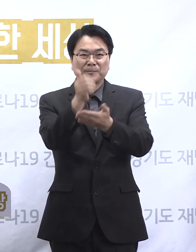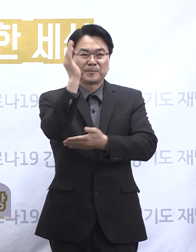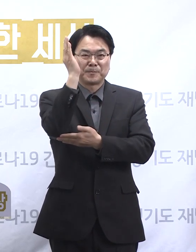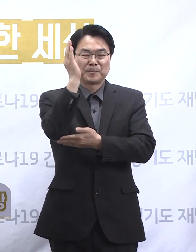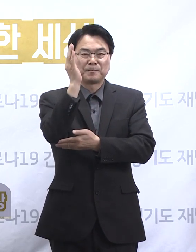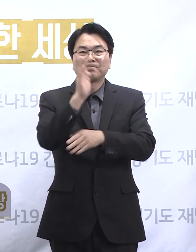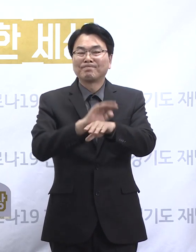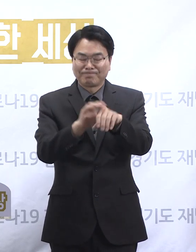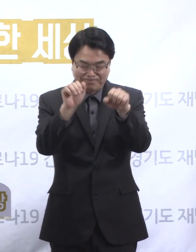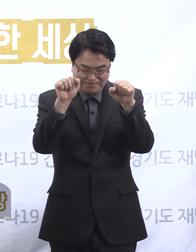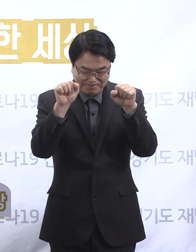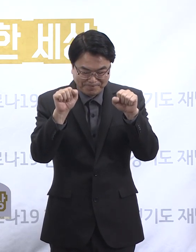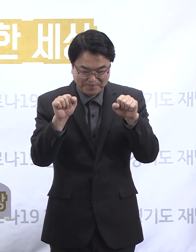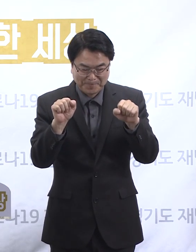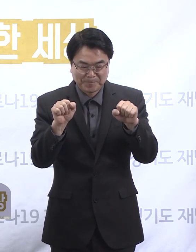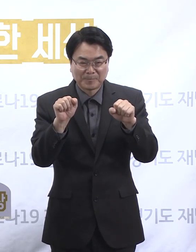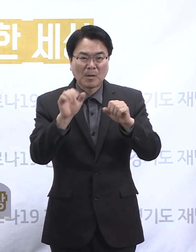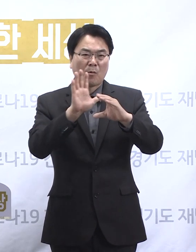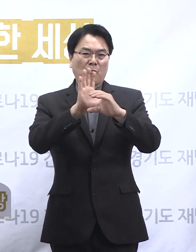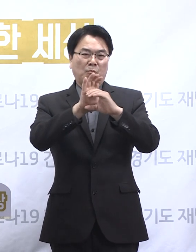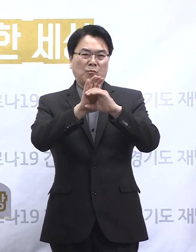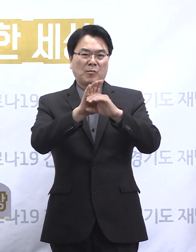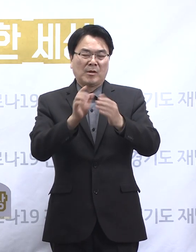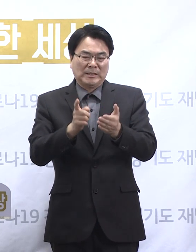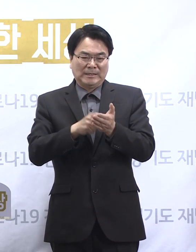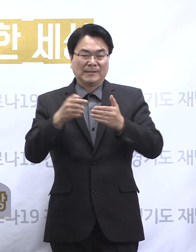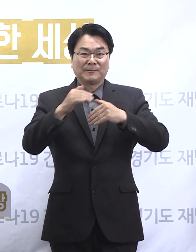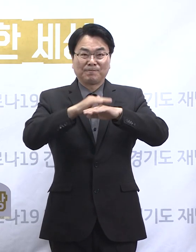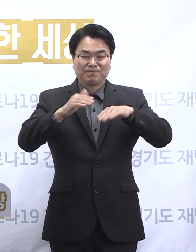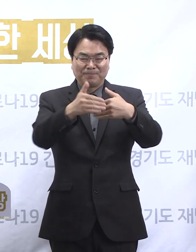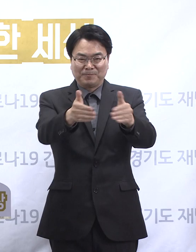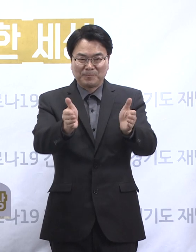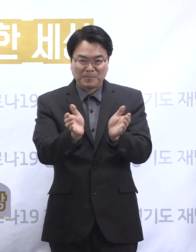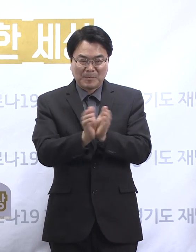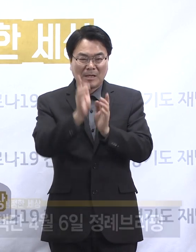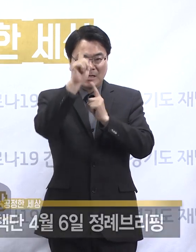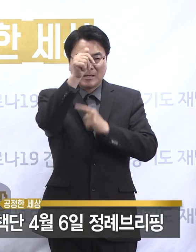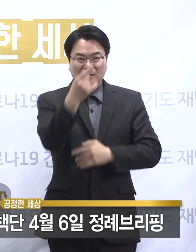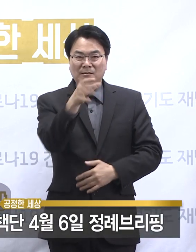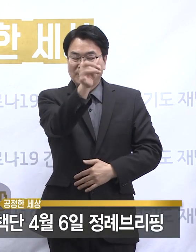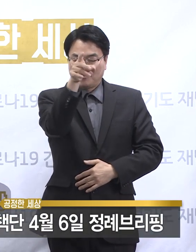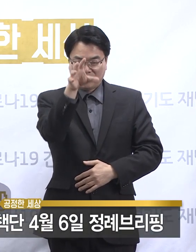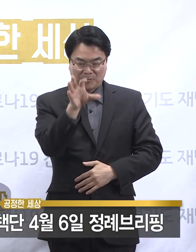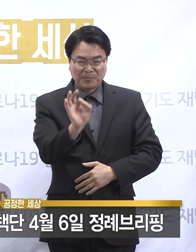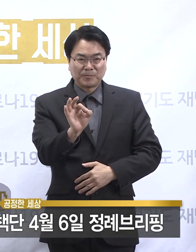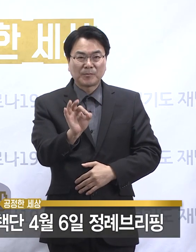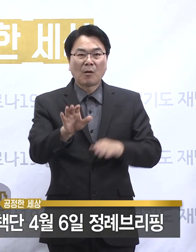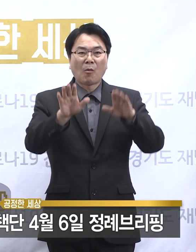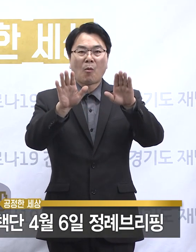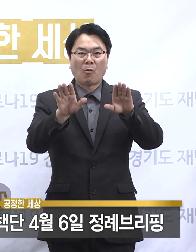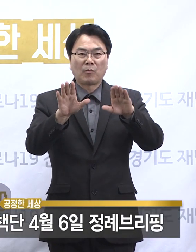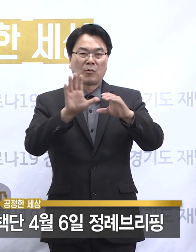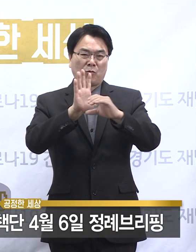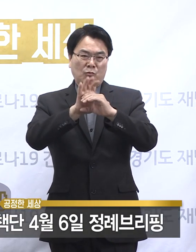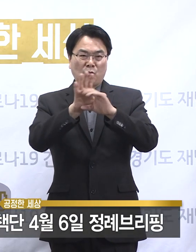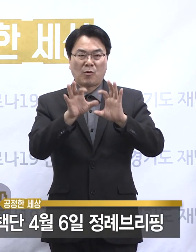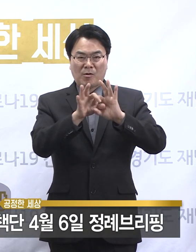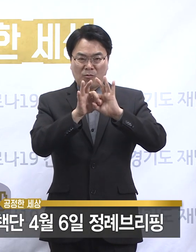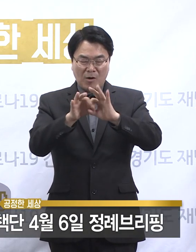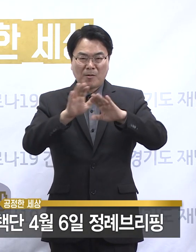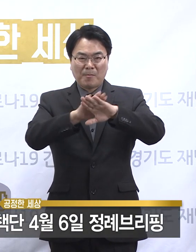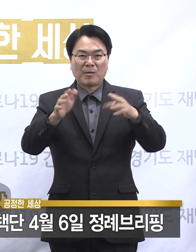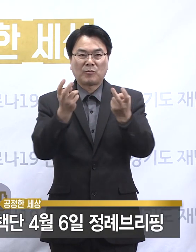안녕하십니까. 경기도 코로나19 긴급대책단 이희영입니다. 4월 8일 수요일 경기도 코로나19 대응 관련